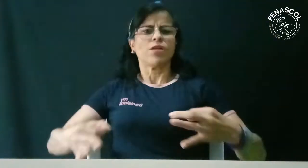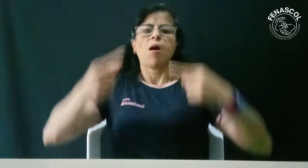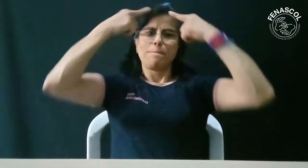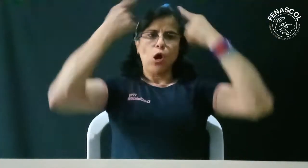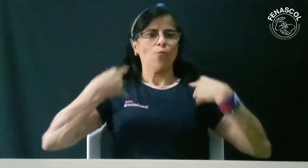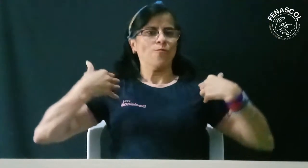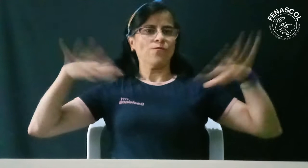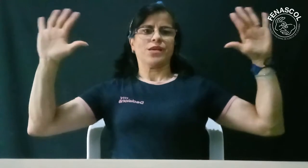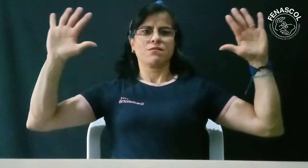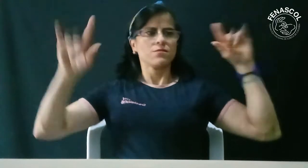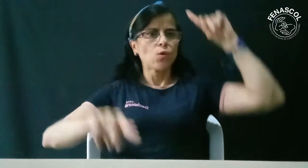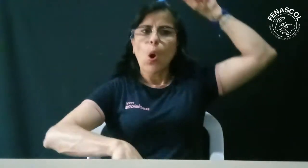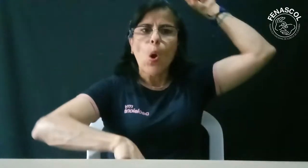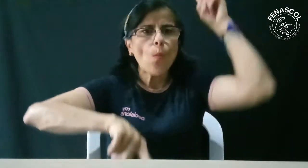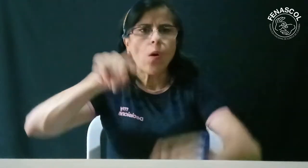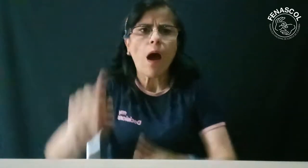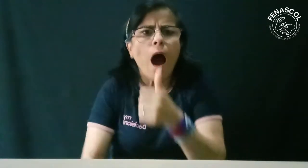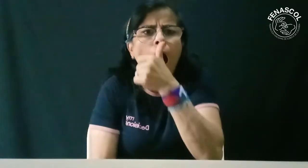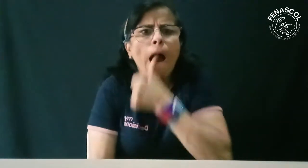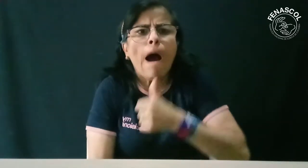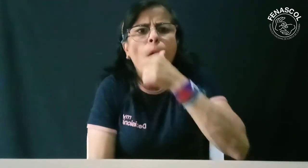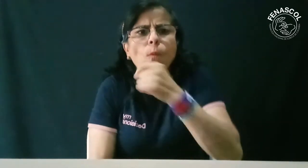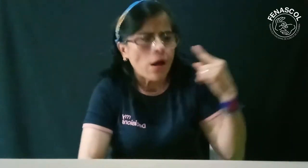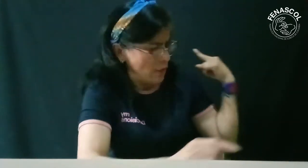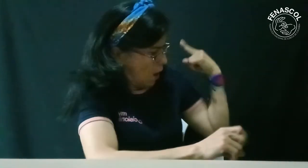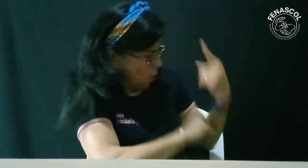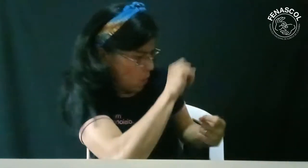ya que no podemos seguir